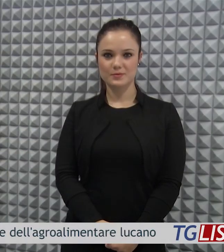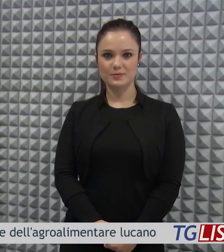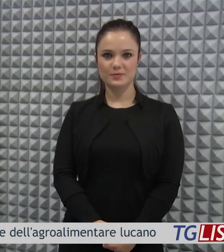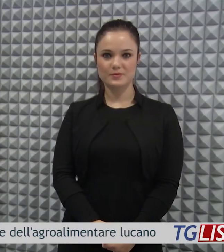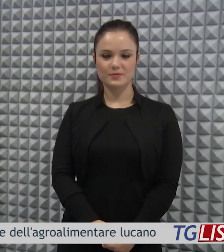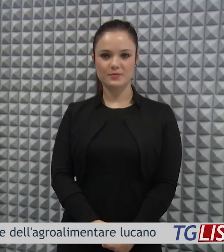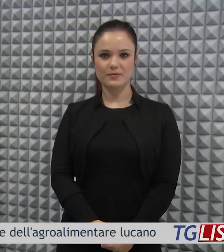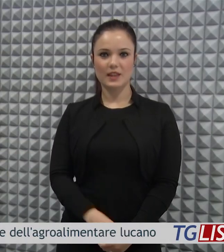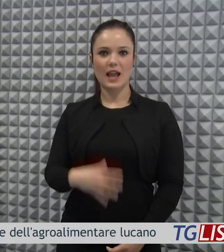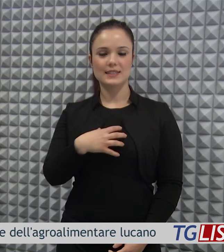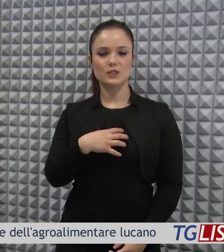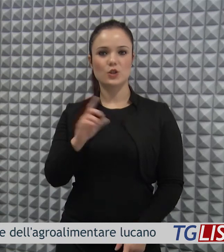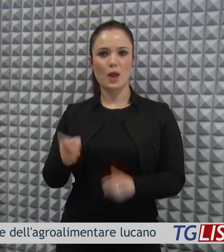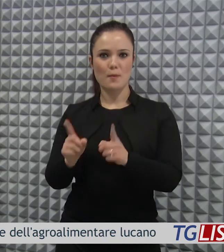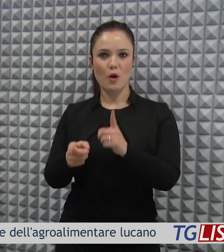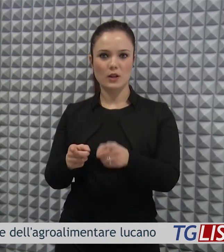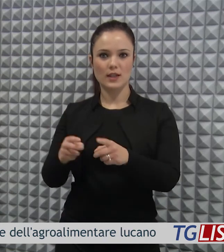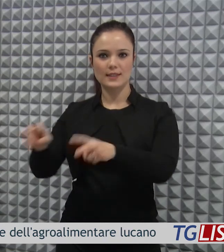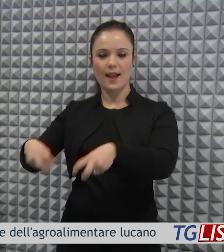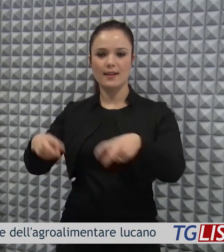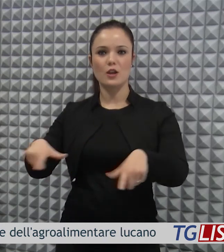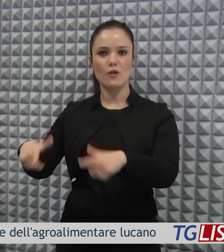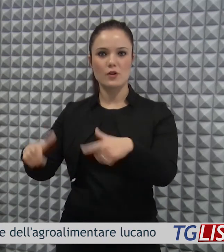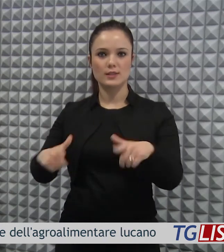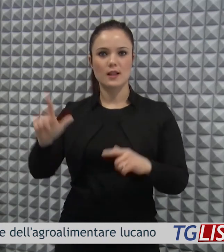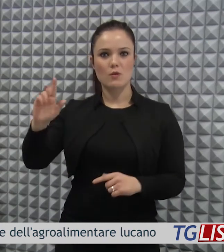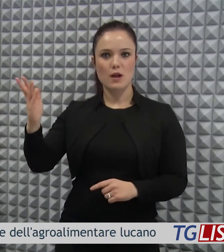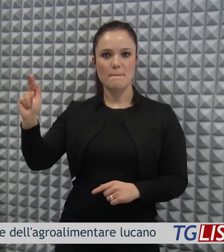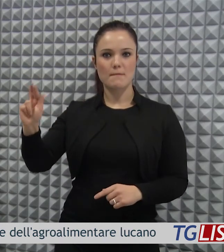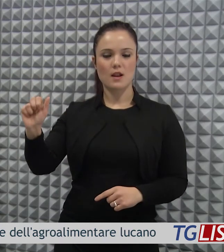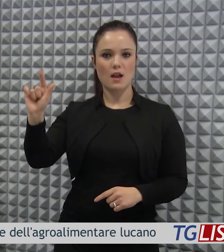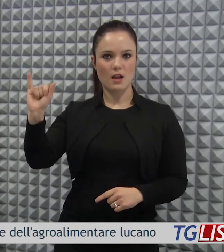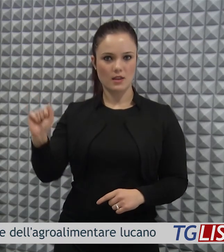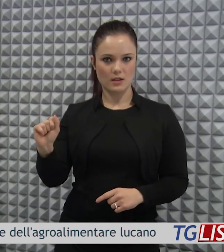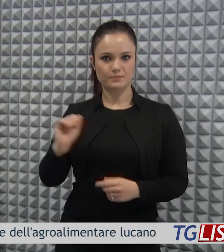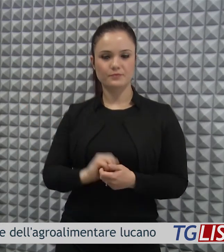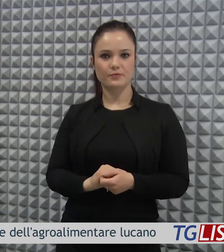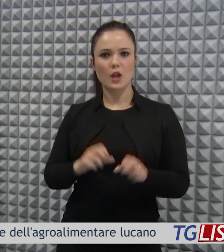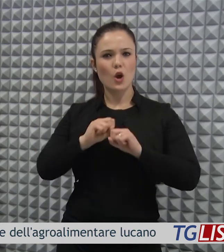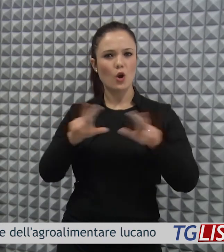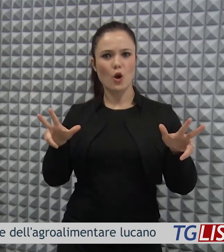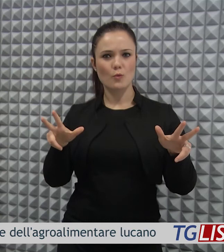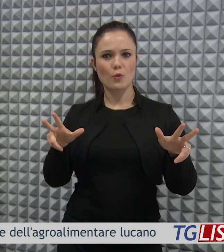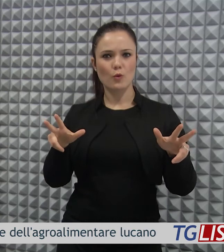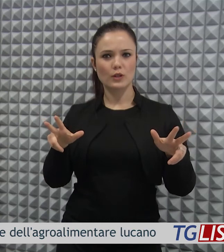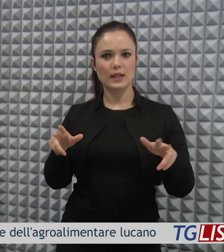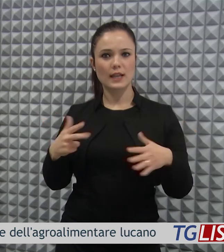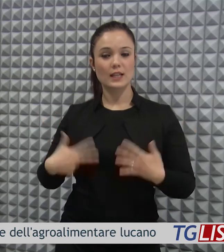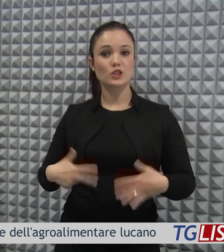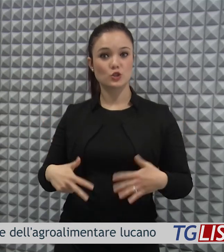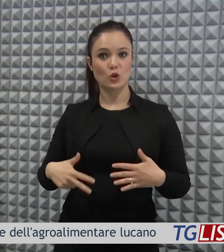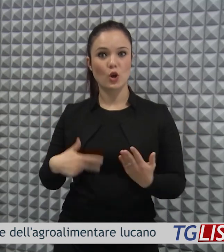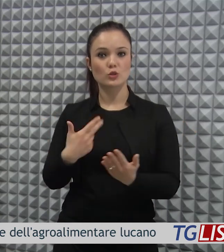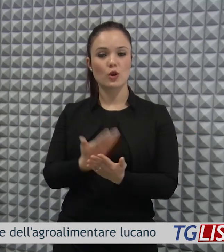L'assessore alle politiche agricole e forestali Luca Braia comunica che sono